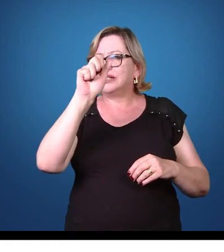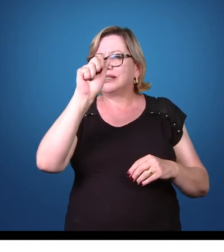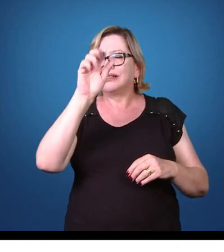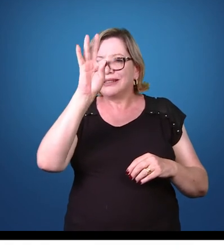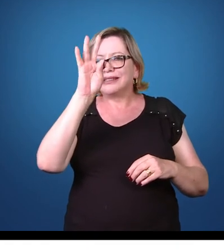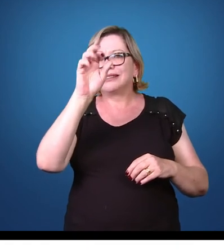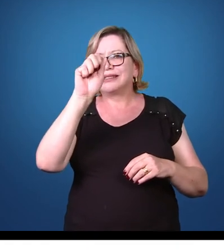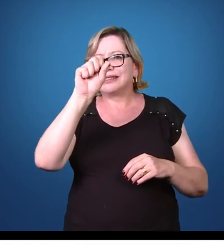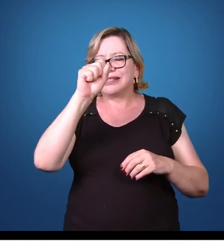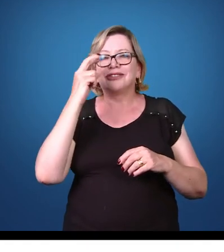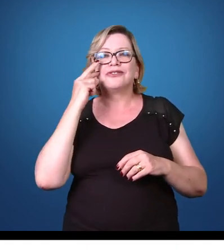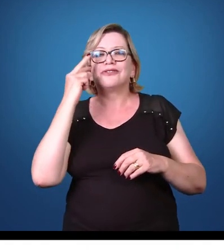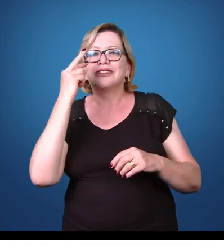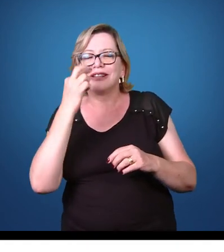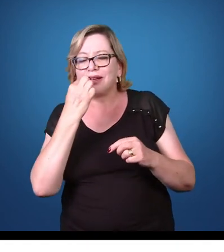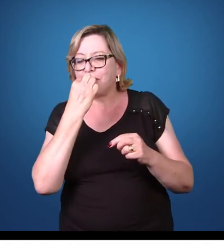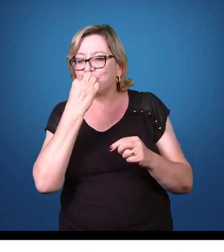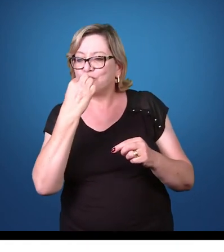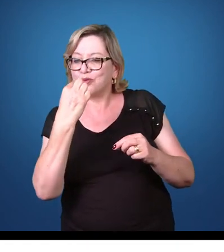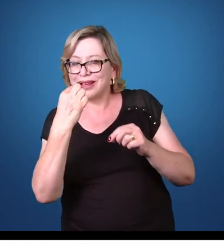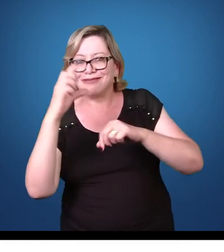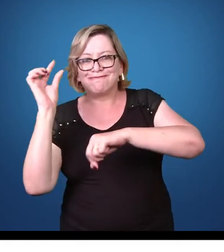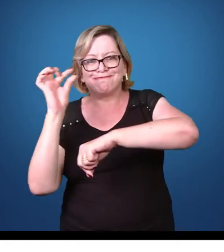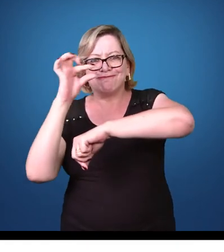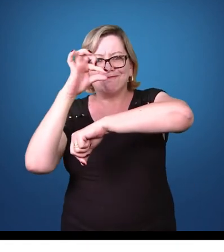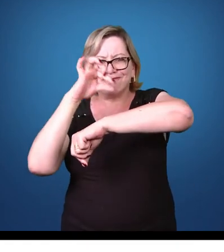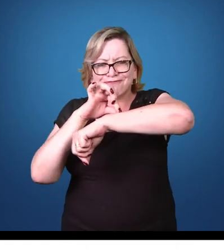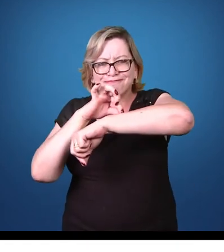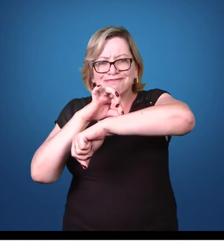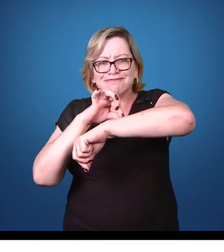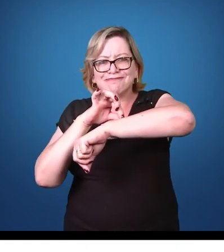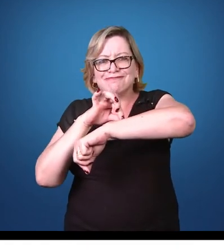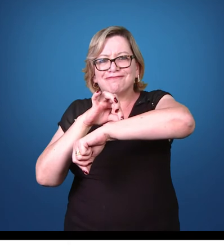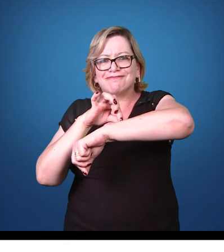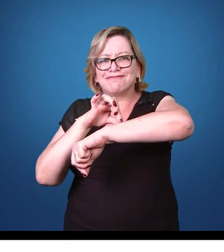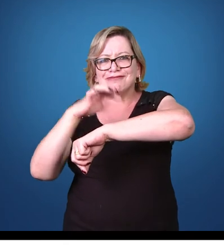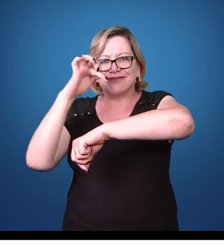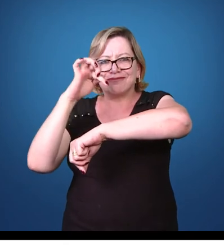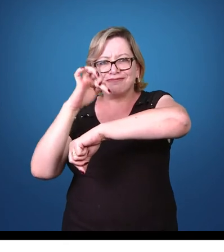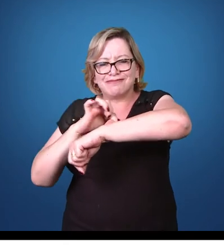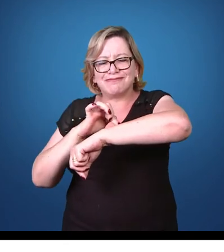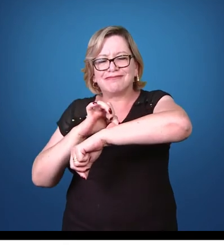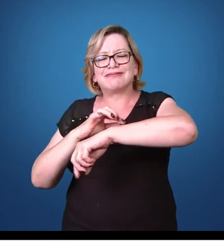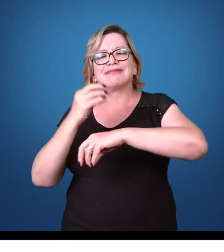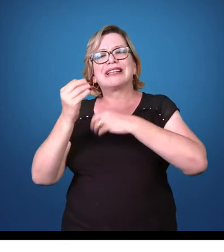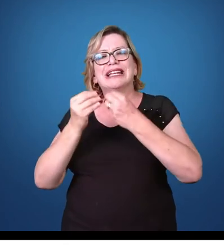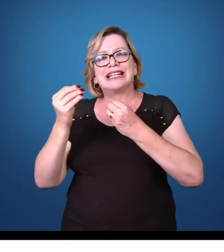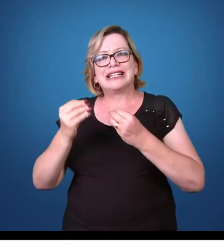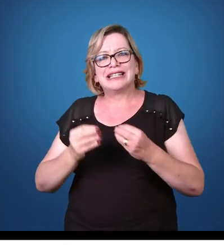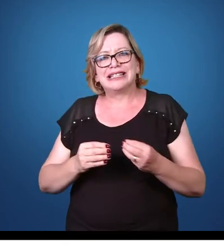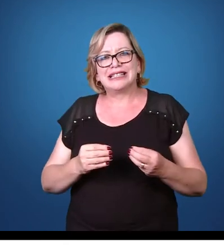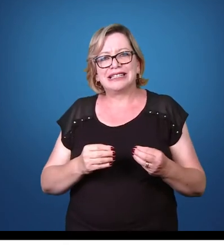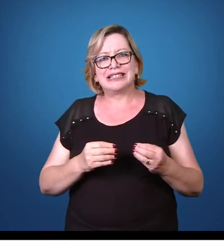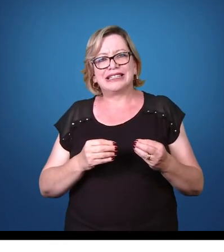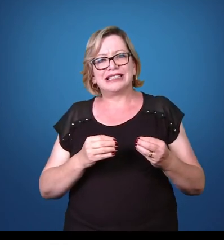do mosquito anófolis, e quando do momento da picada do mosquito anófolis